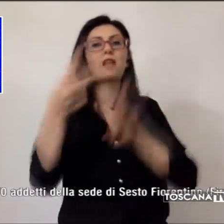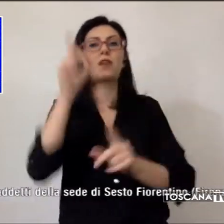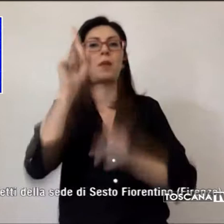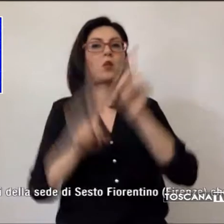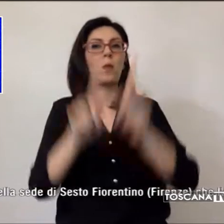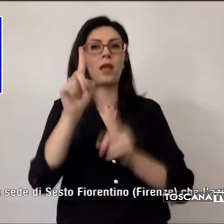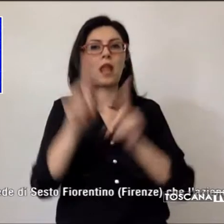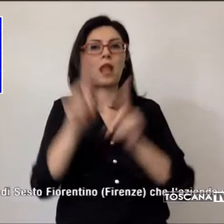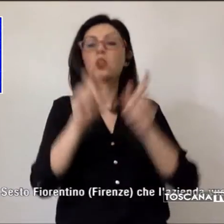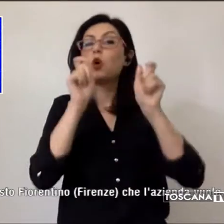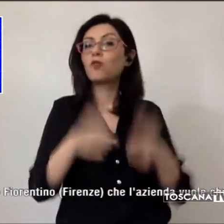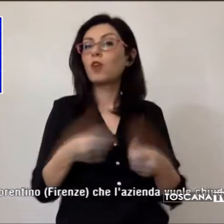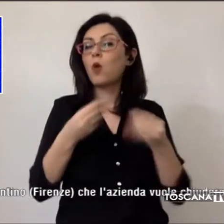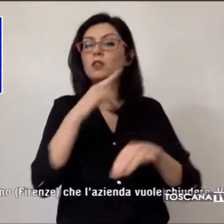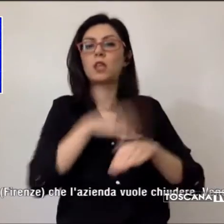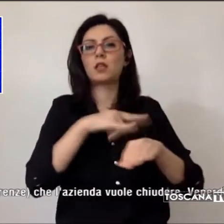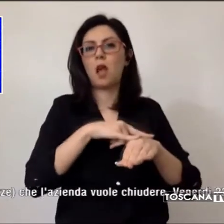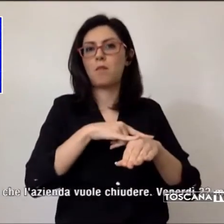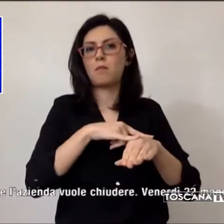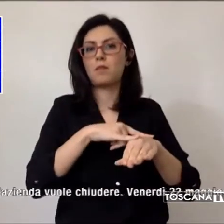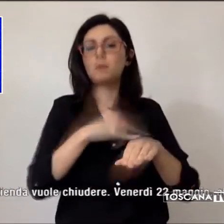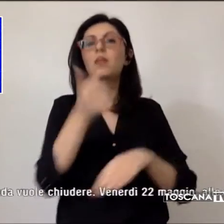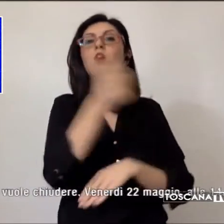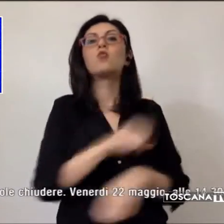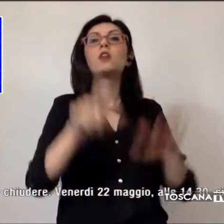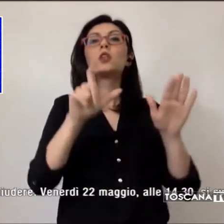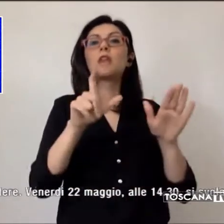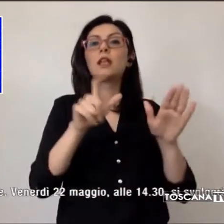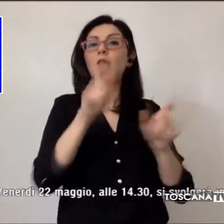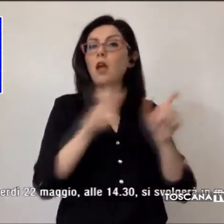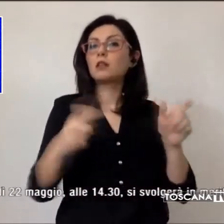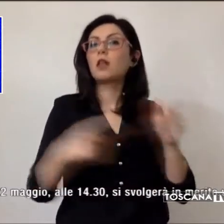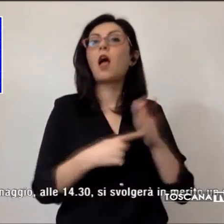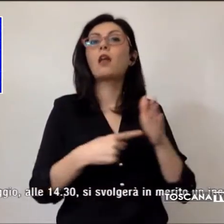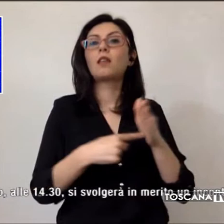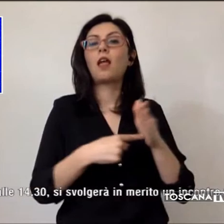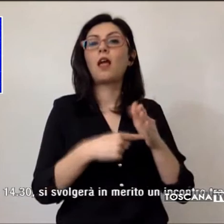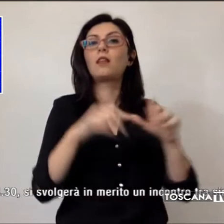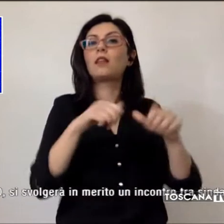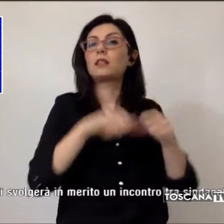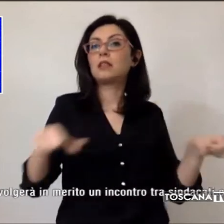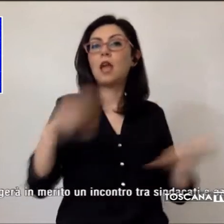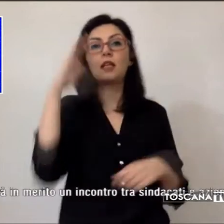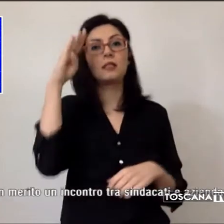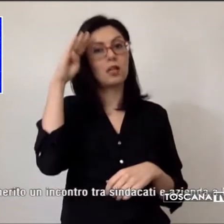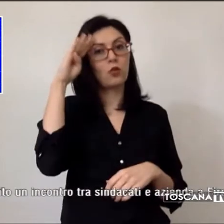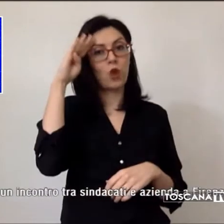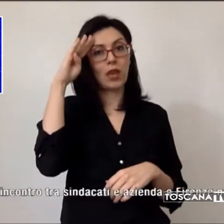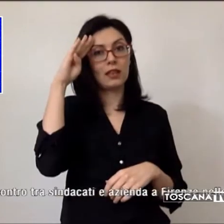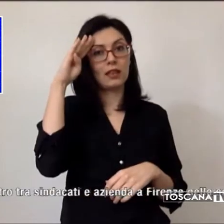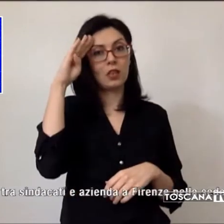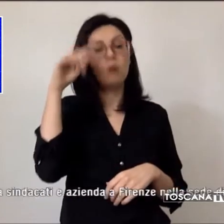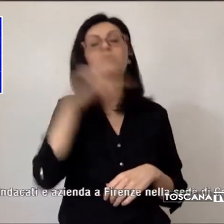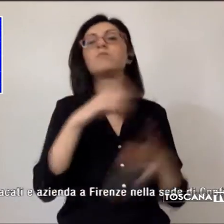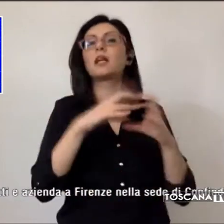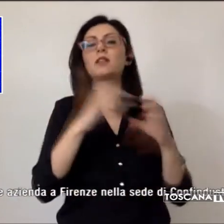settembre. Per i 170 addetti della sede di Sesto Fiorentino che l'azienda vuole chiudere.